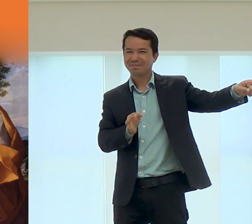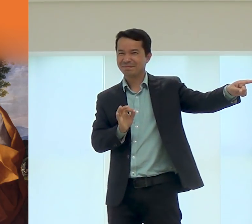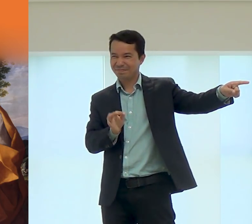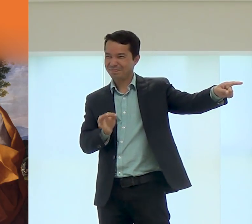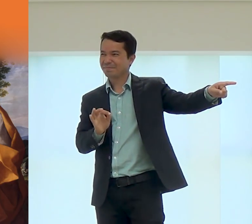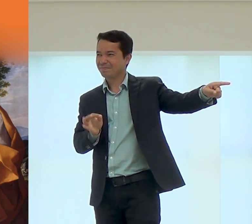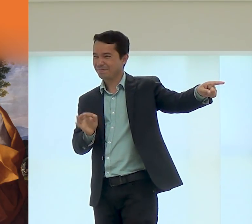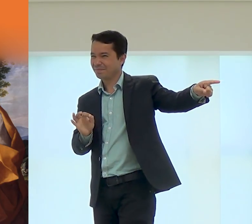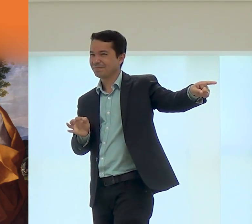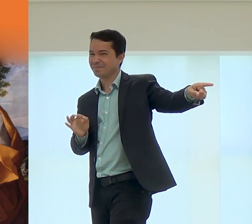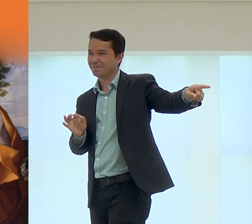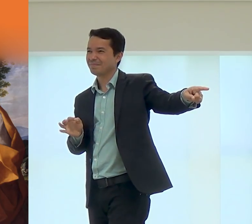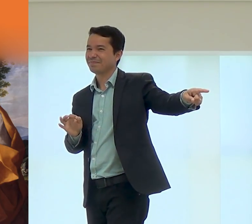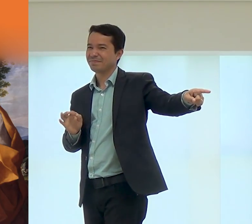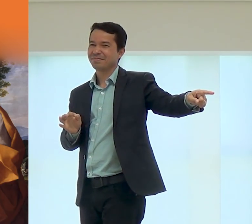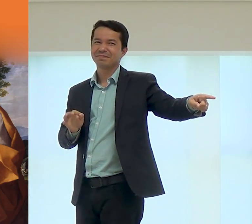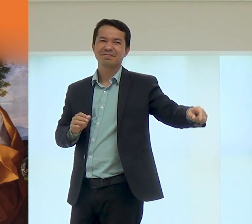Isso mesmo, é este sinal.